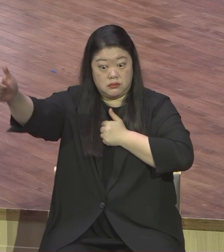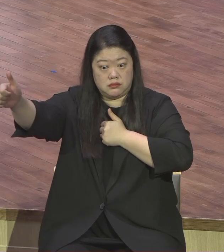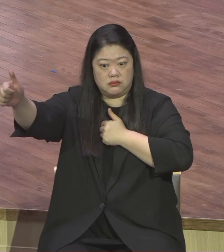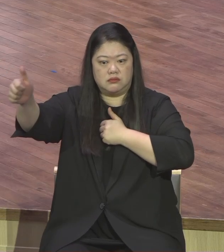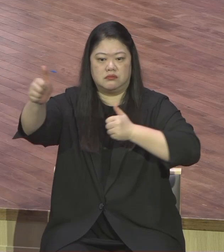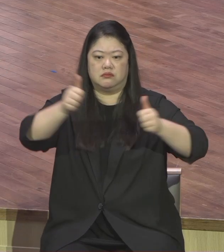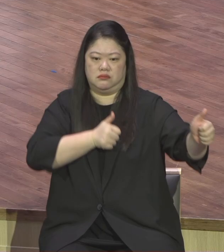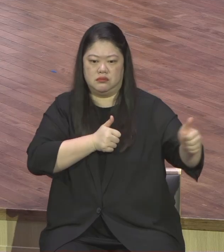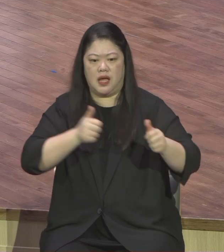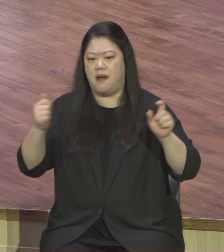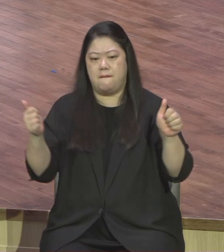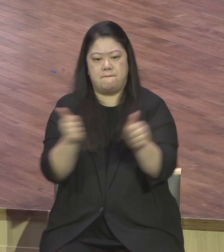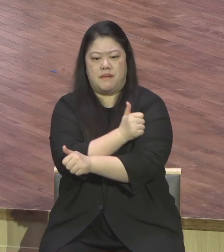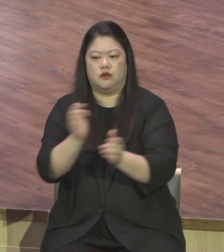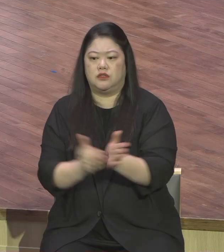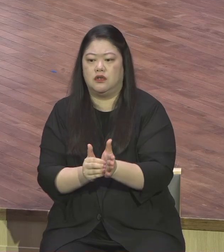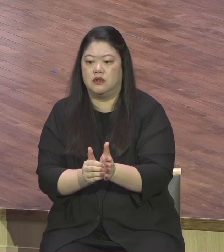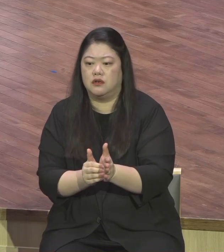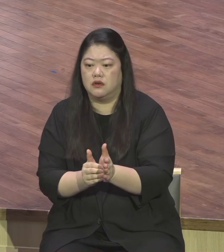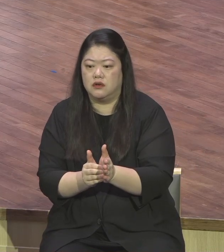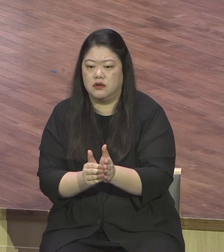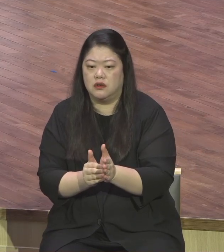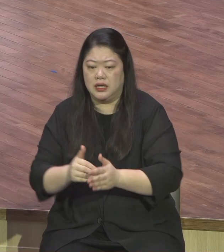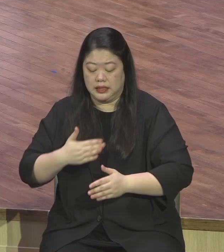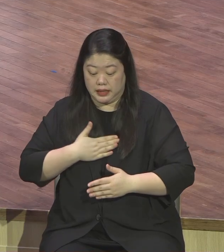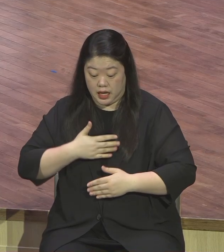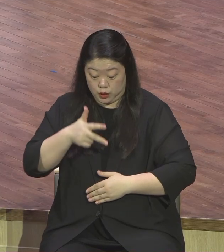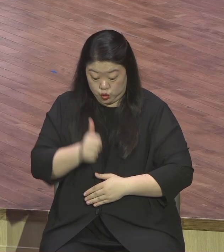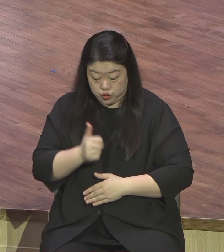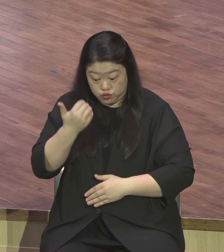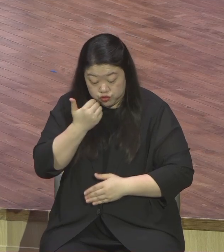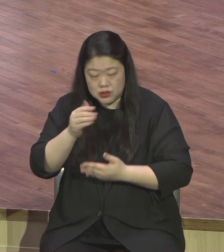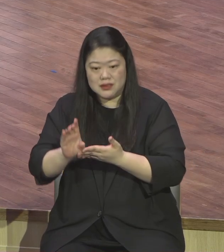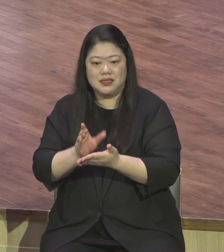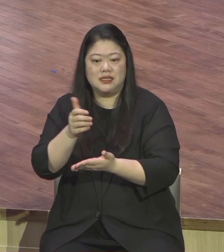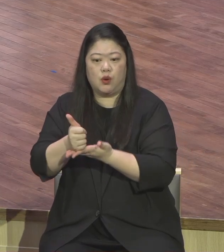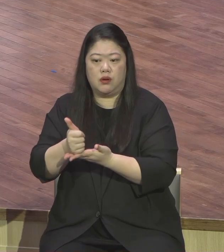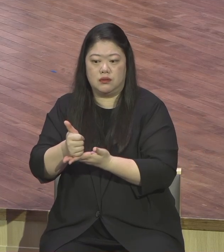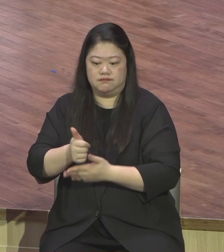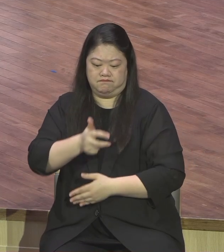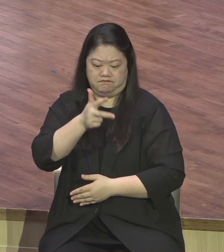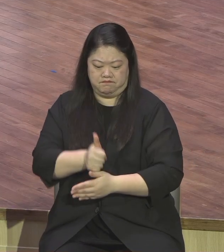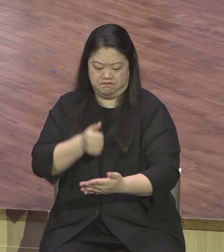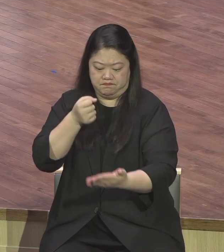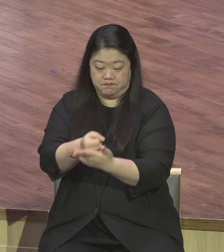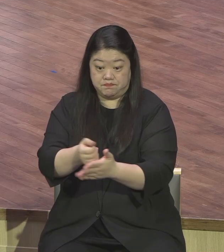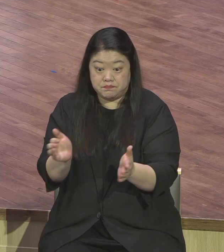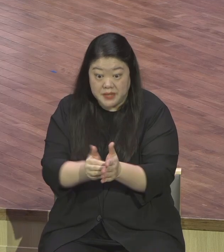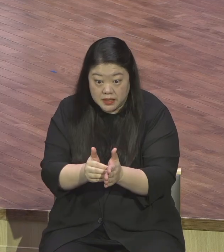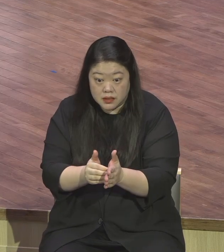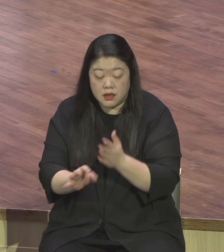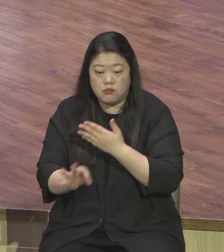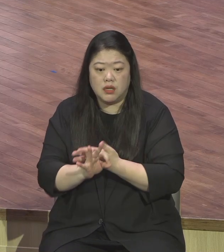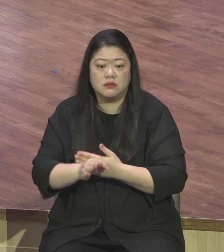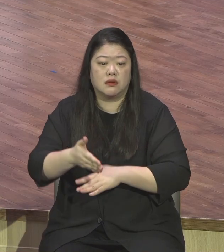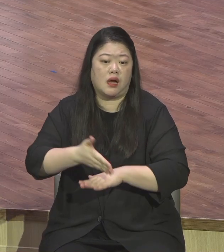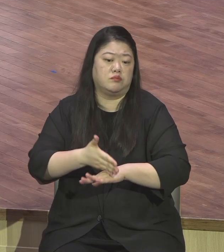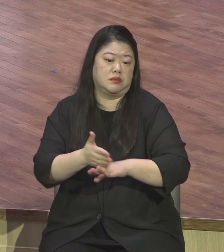주로 바꿨다 예수 그리스도를 나의 주로 바꾸었다 인생이 완전히 이제 주인이